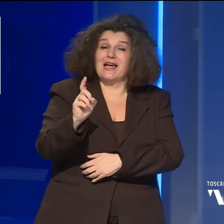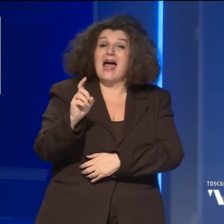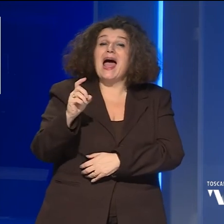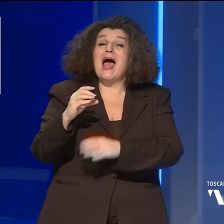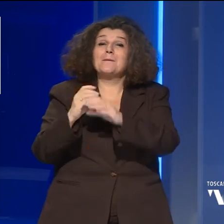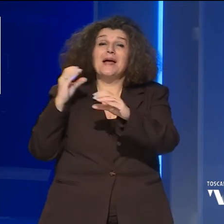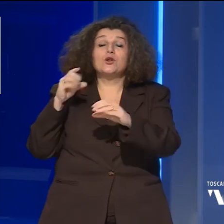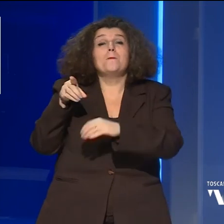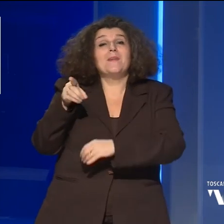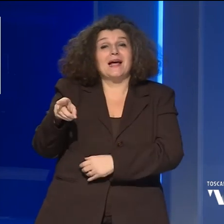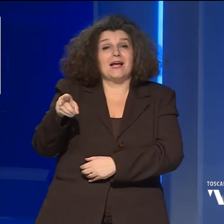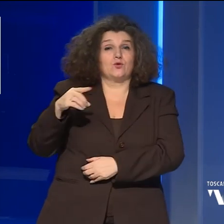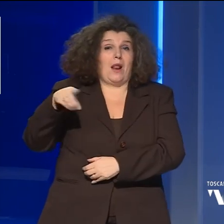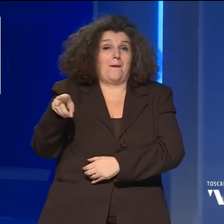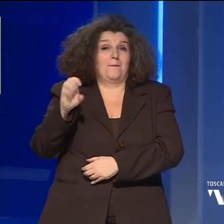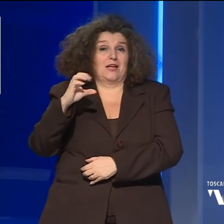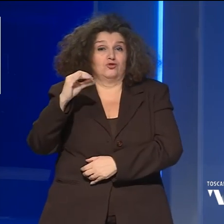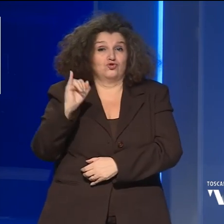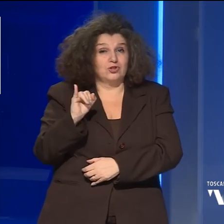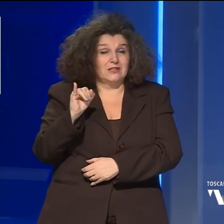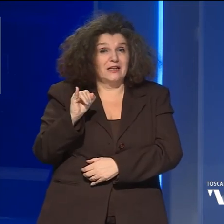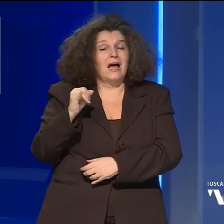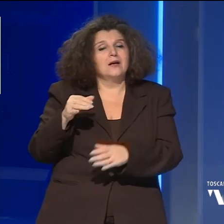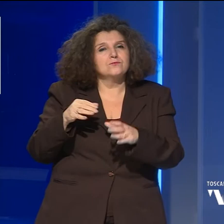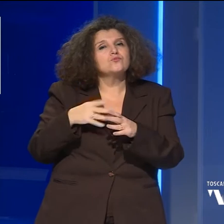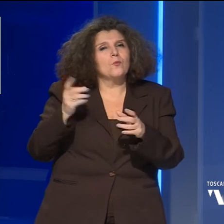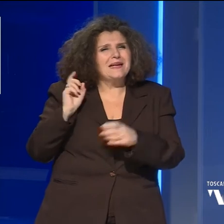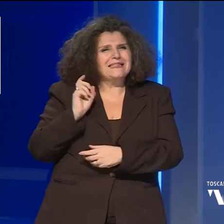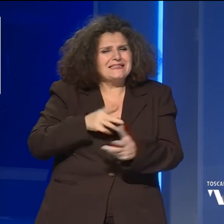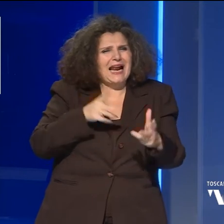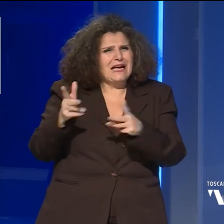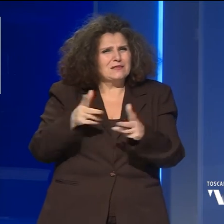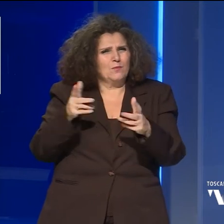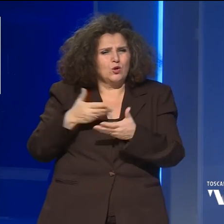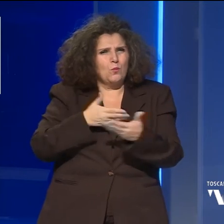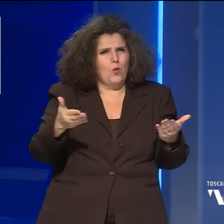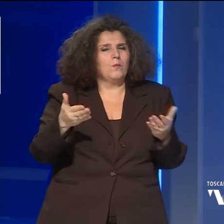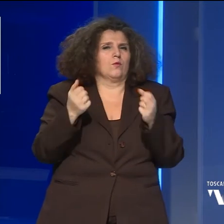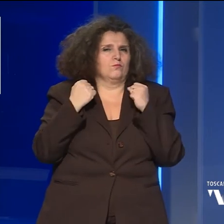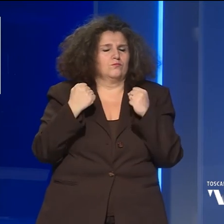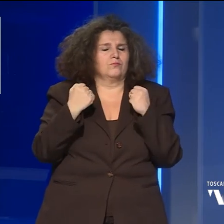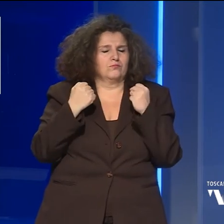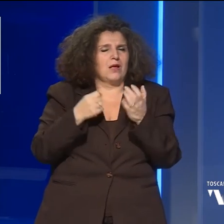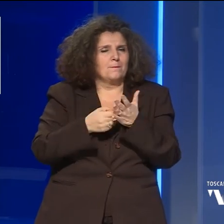Peretola-Pecci che acquista un bacino di trasporto pubblico fortissimo.